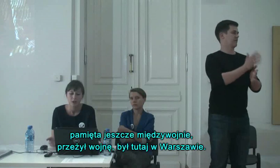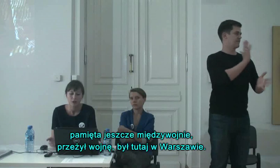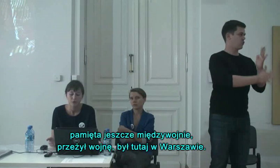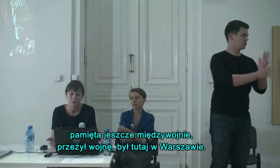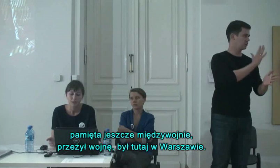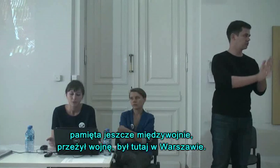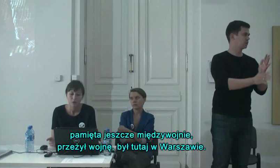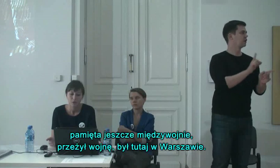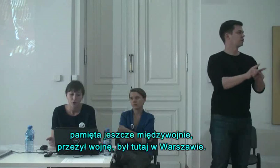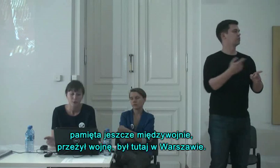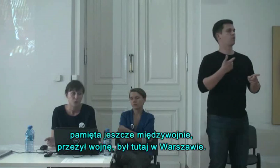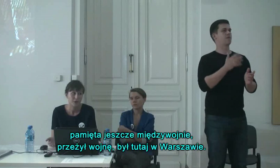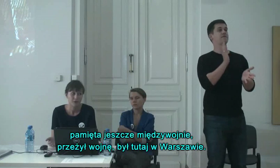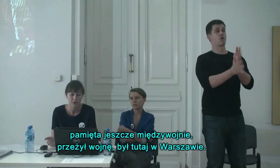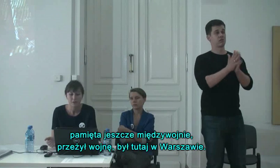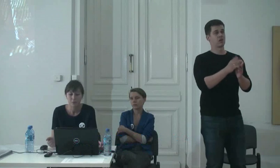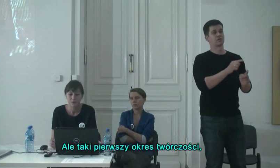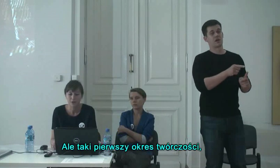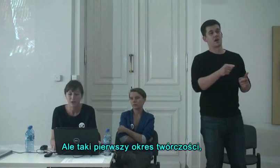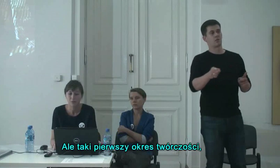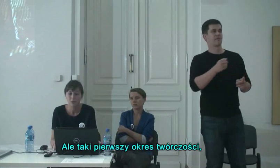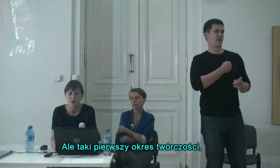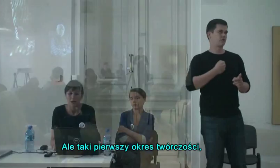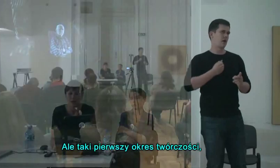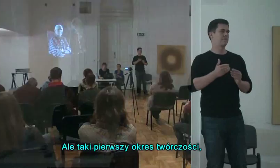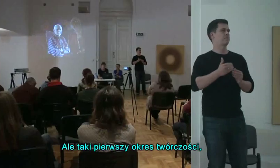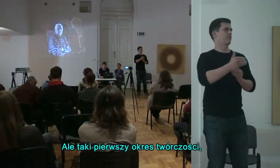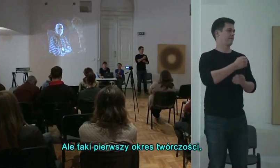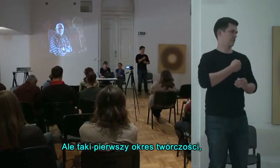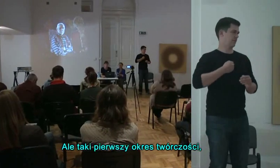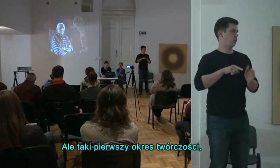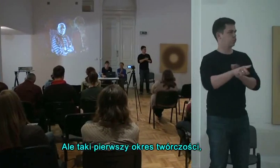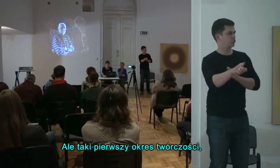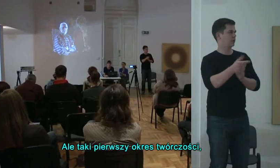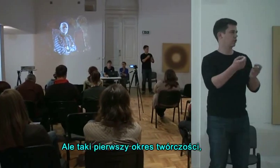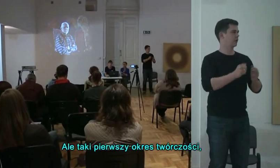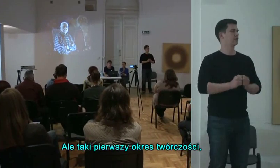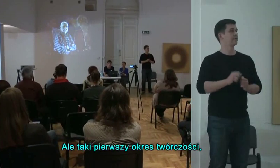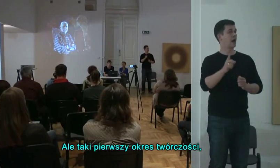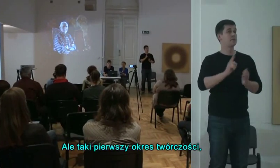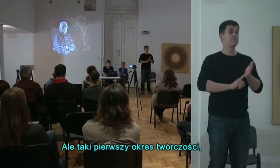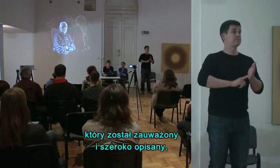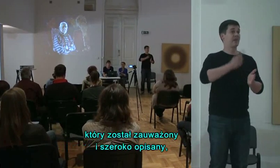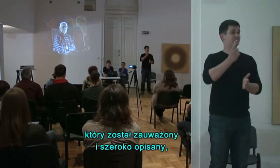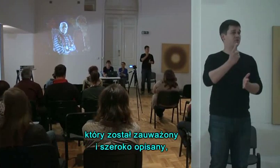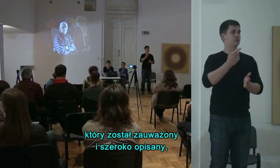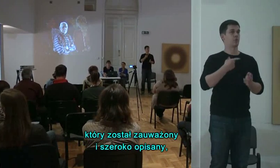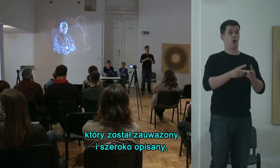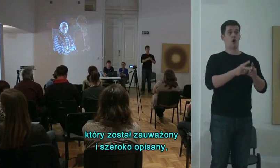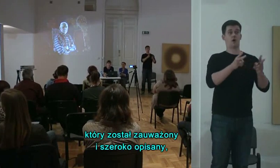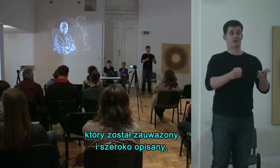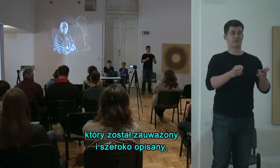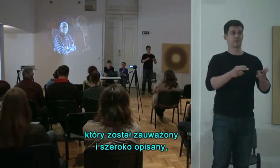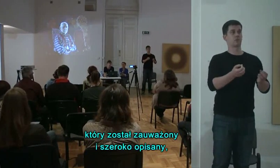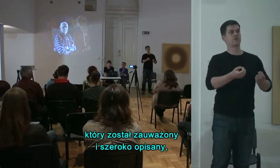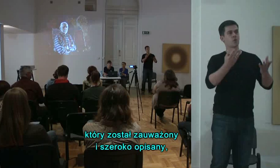również oczywiście w wojnie, tutaj w Warszawie czy pod Warszawą. Ale taki pierwszy okres twórczości, który